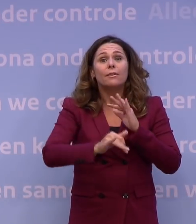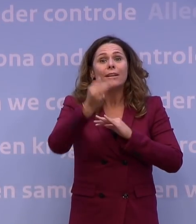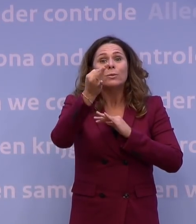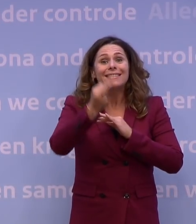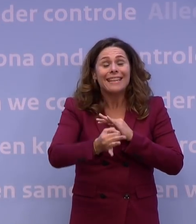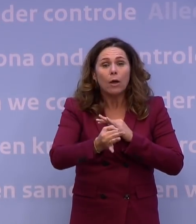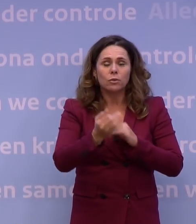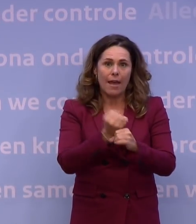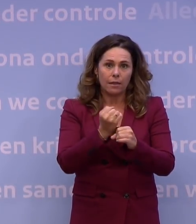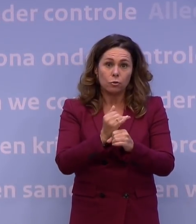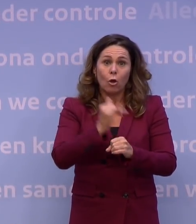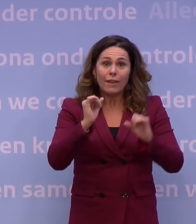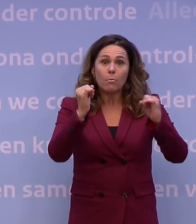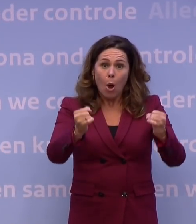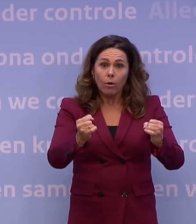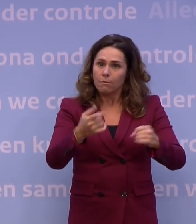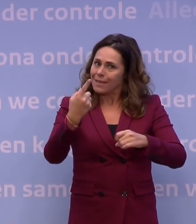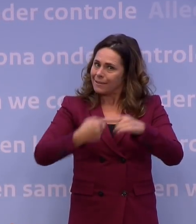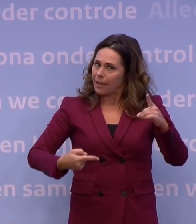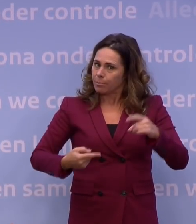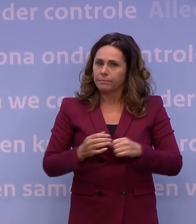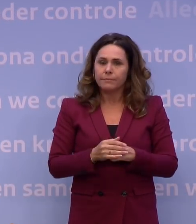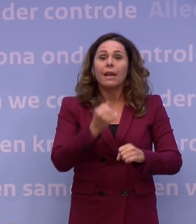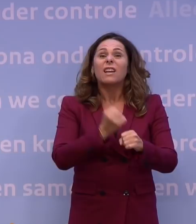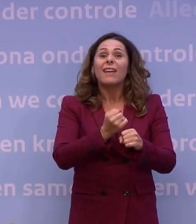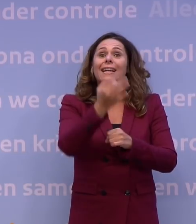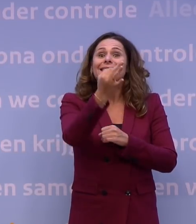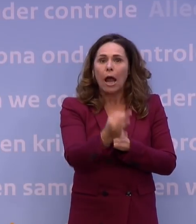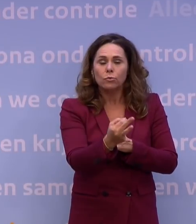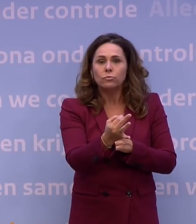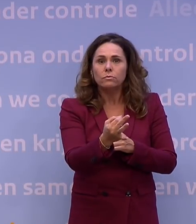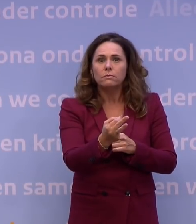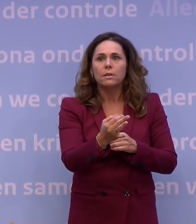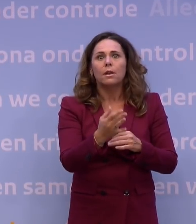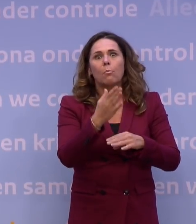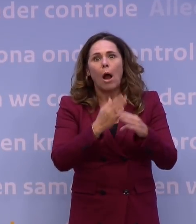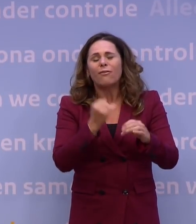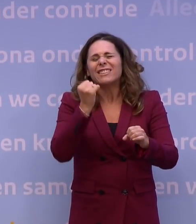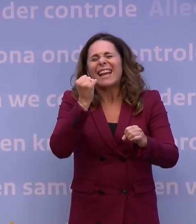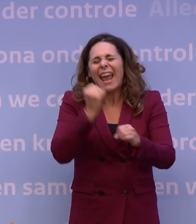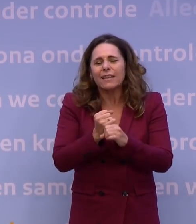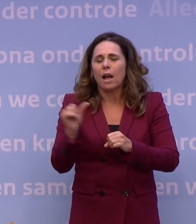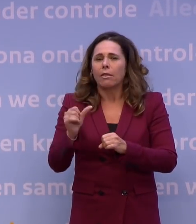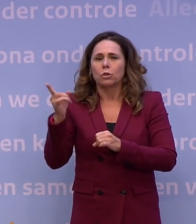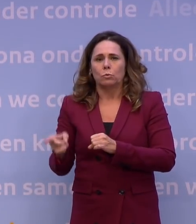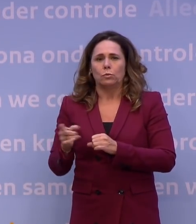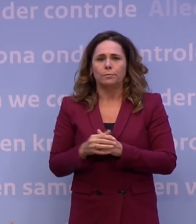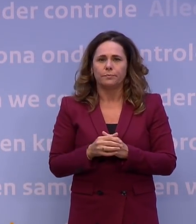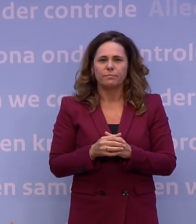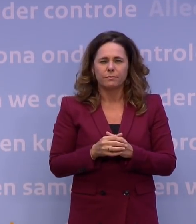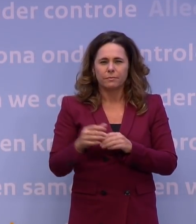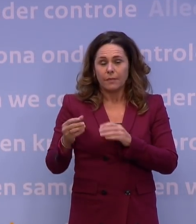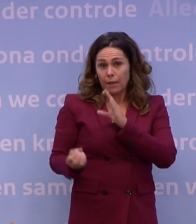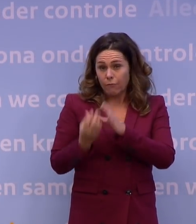werken. Dat woord werkt thuis, tenzij het echt niet anders kan. Deze maatregel heeft in het